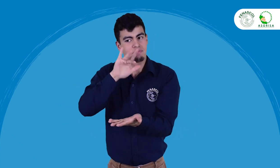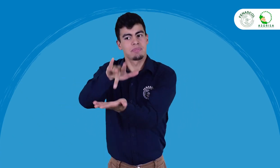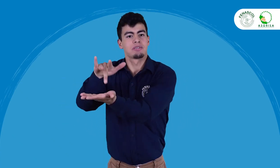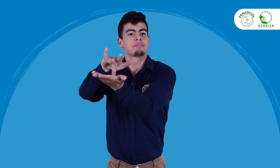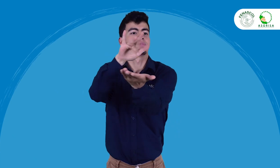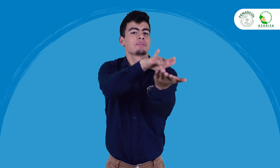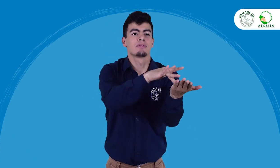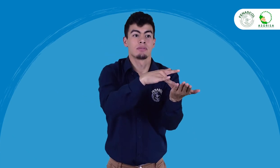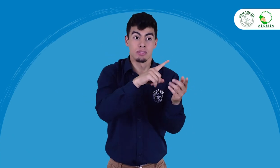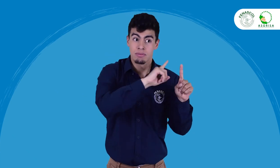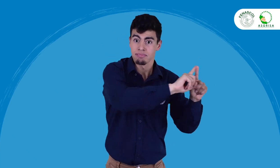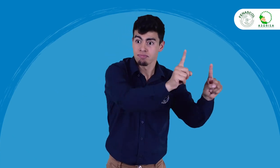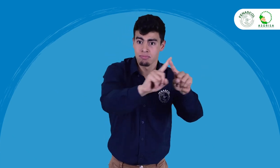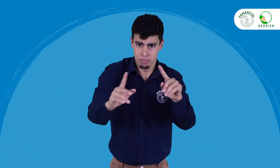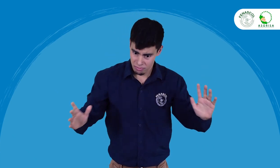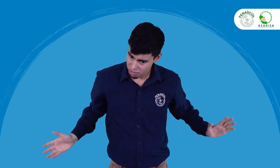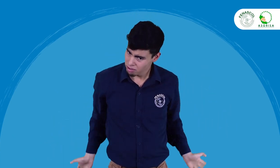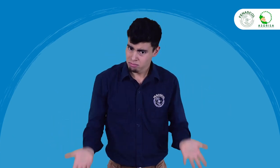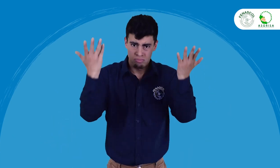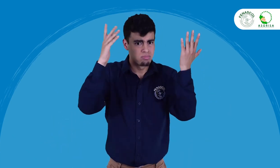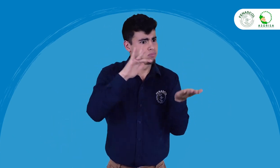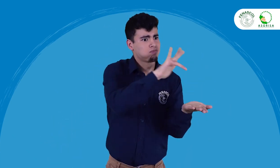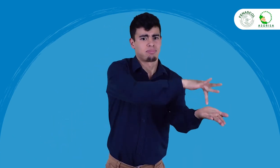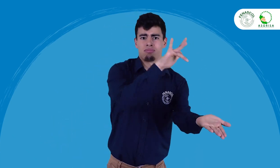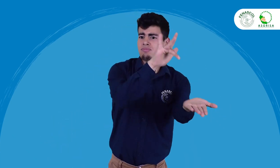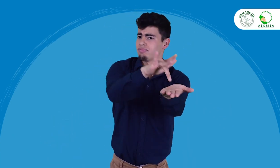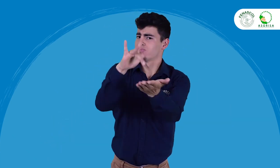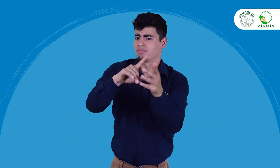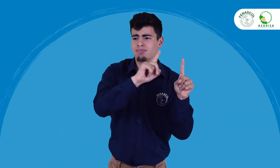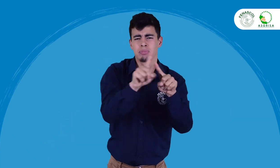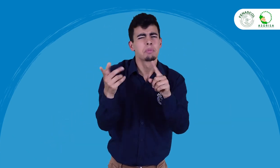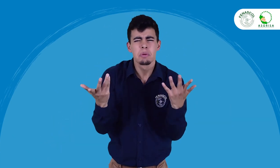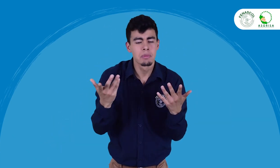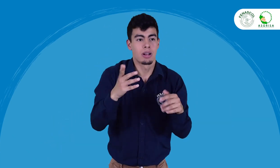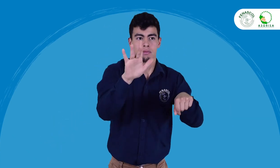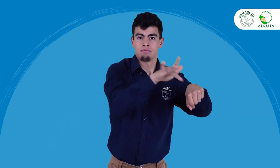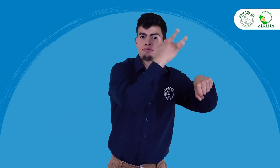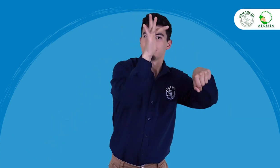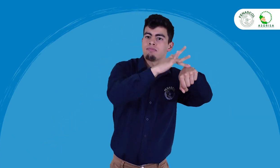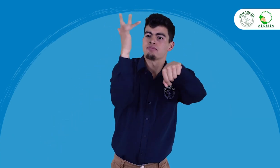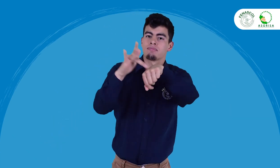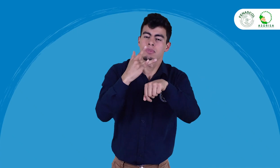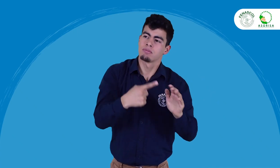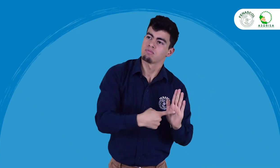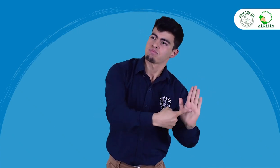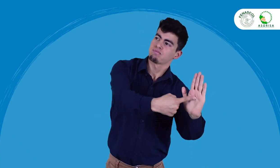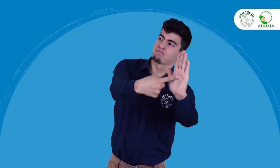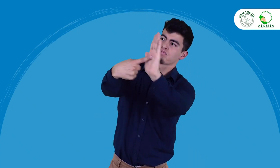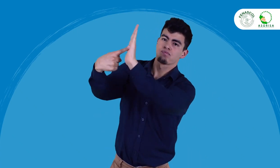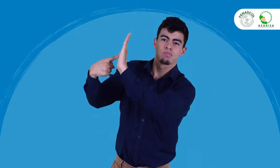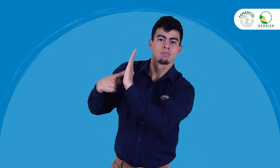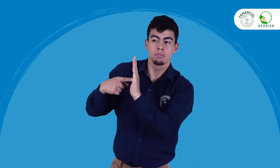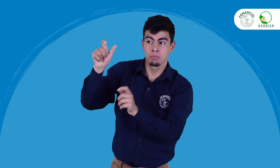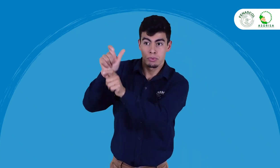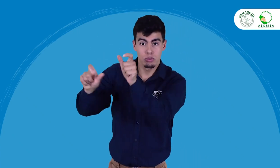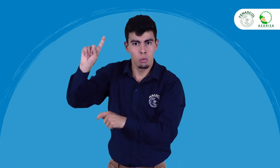activos en el evento, pero no solo allí. También pueden hacerlo en las otras actividades que se realicen. Esta participación y